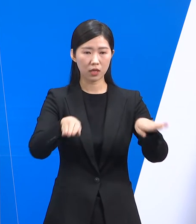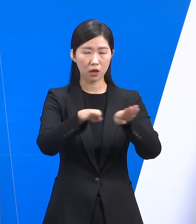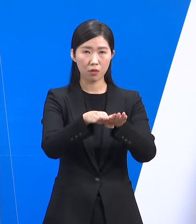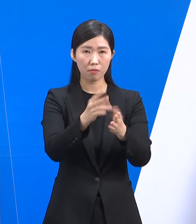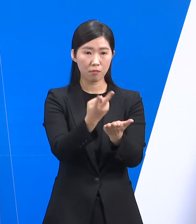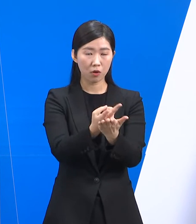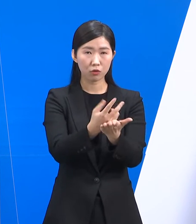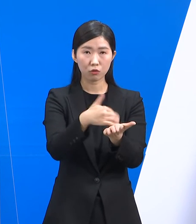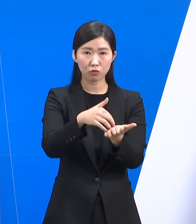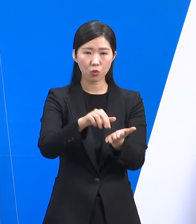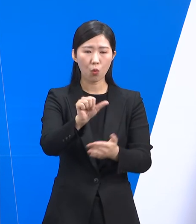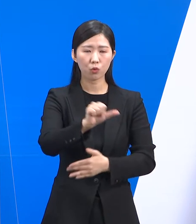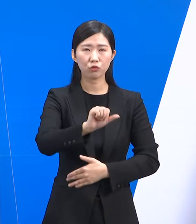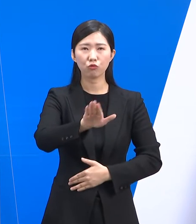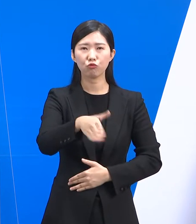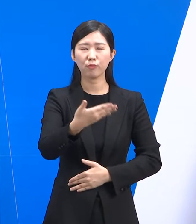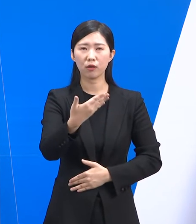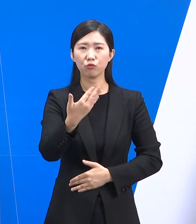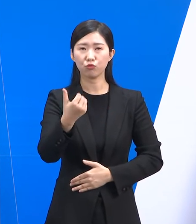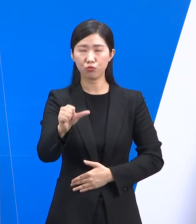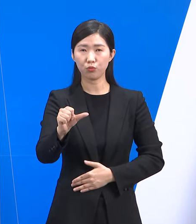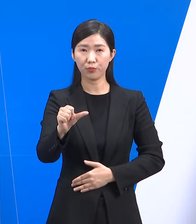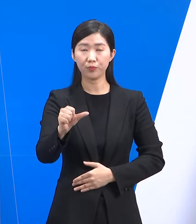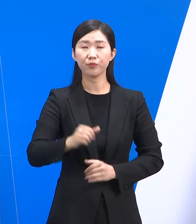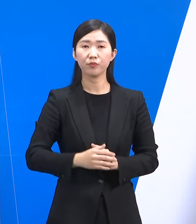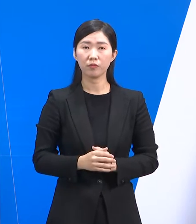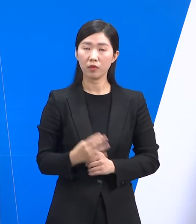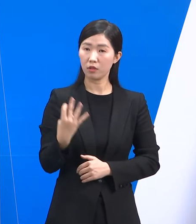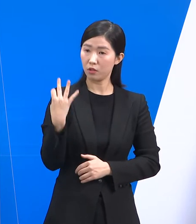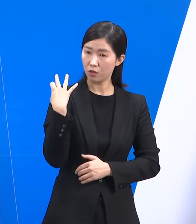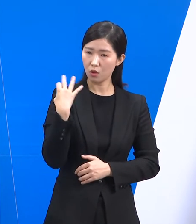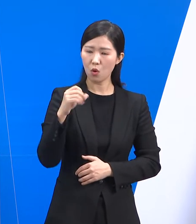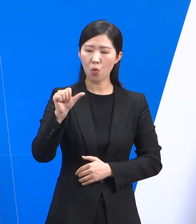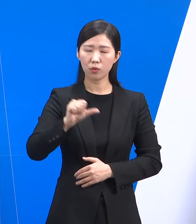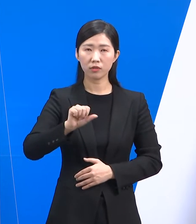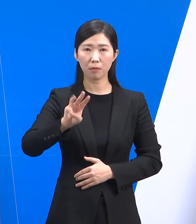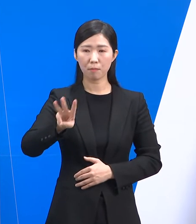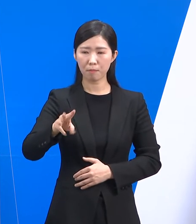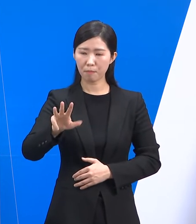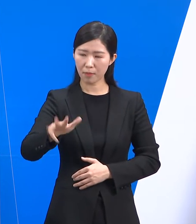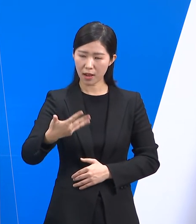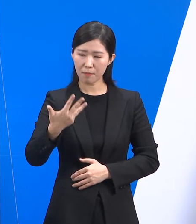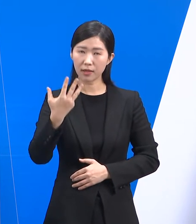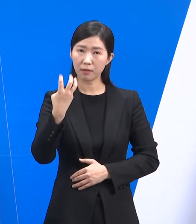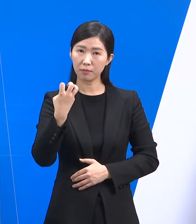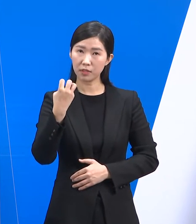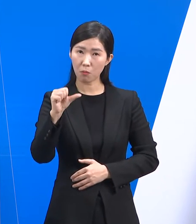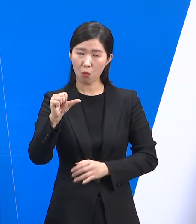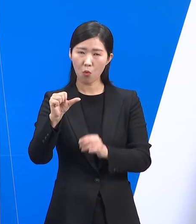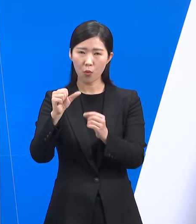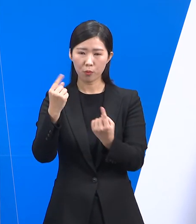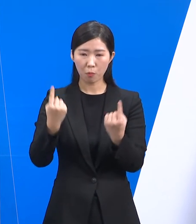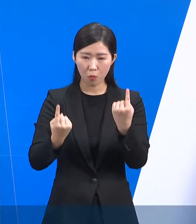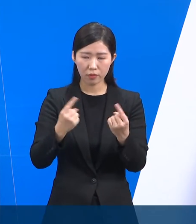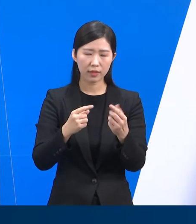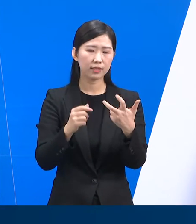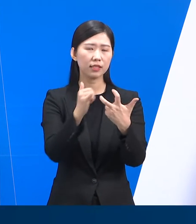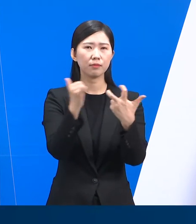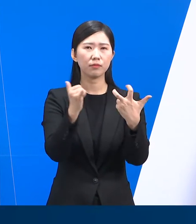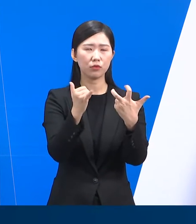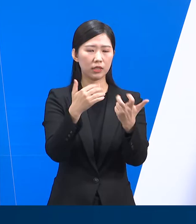총 5,905개입니다. 전주에 5,835명 병상에서 70병상을 추가로 확보했습니다.